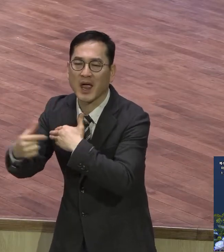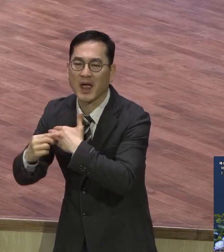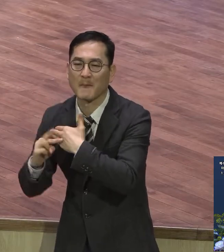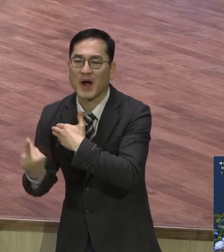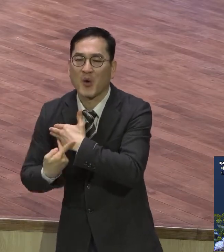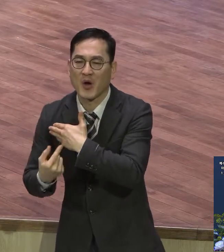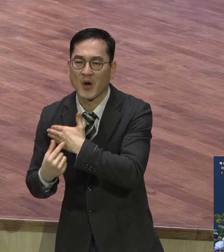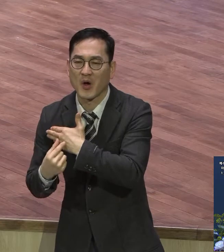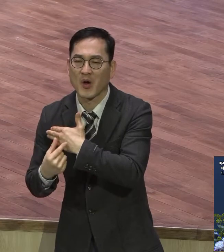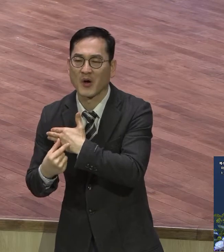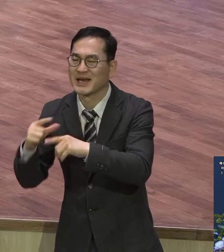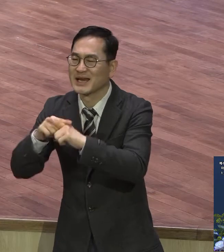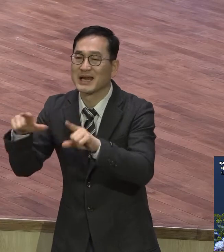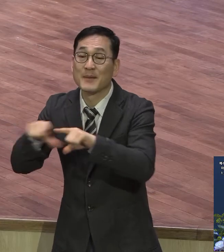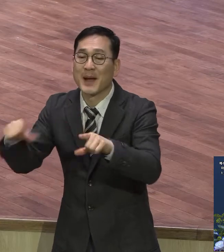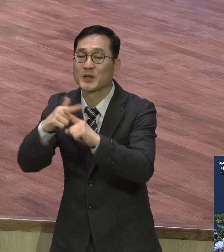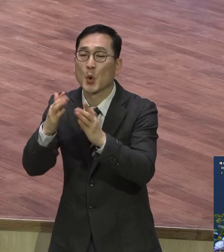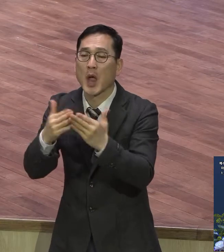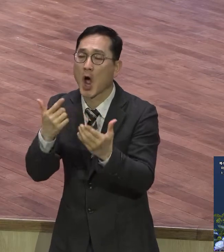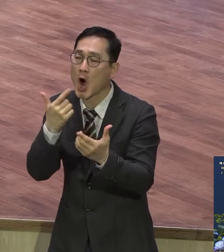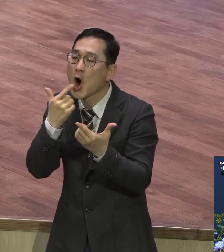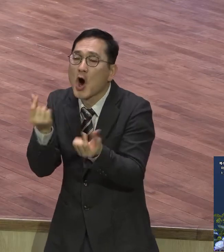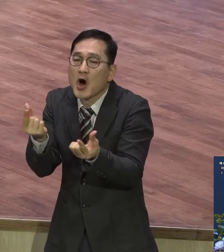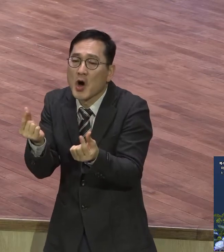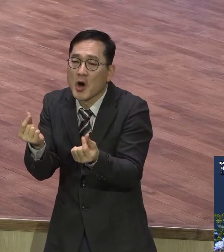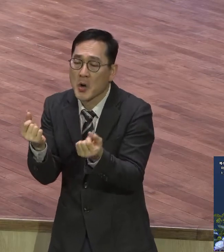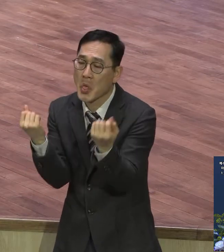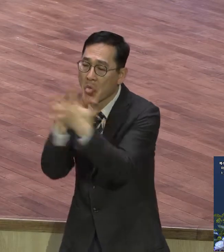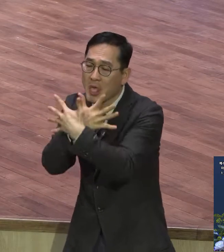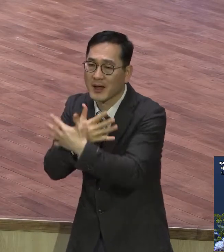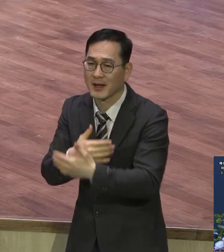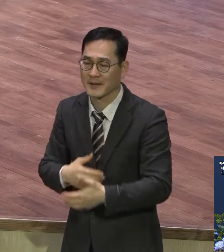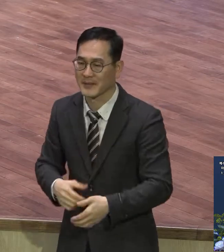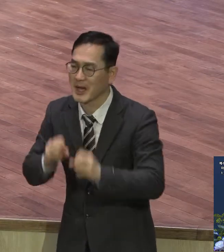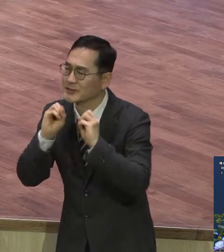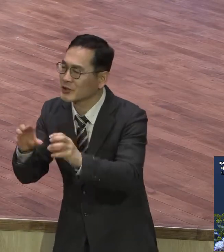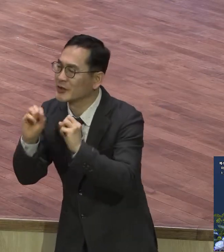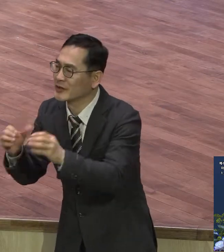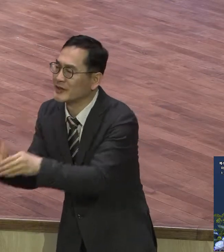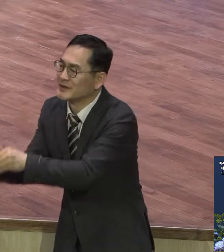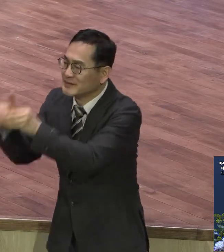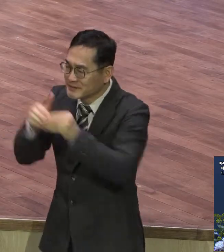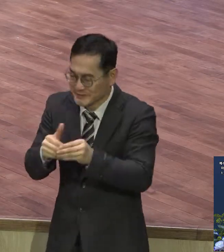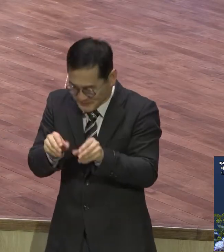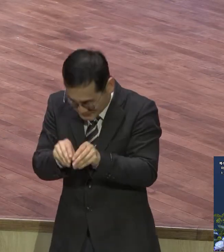기존교회처럼 하면서 지금 기존교회 신자들을 유혹을 하고 있다